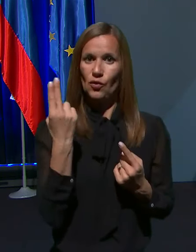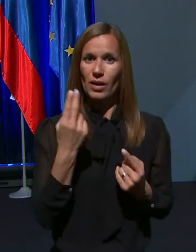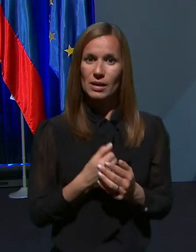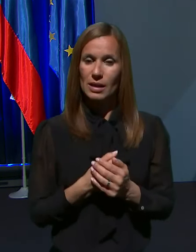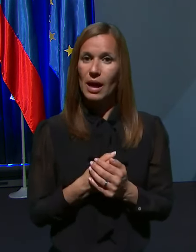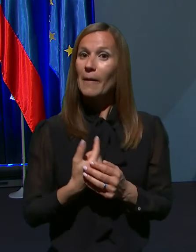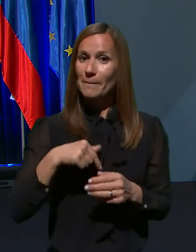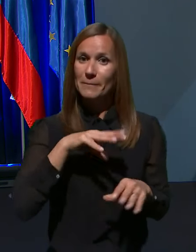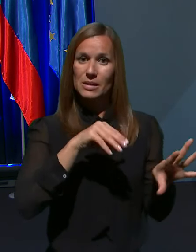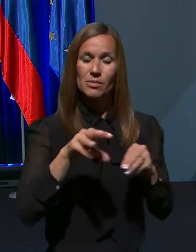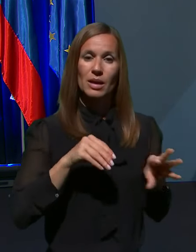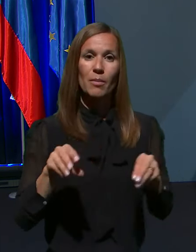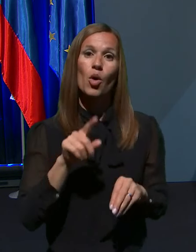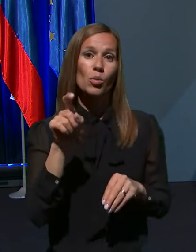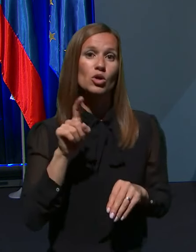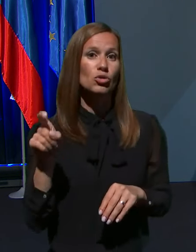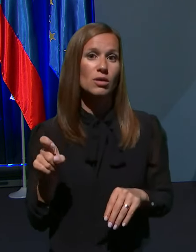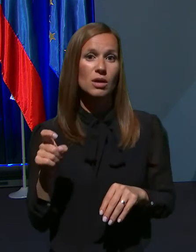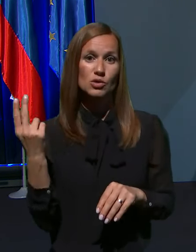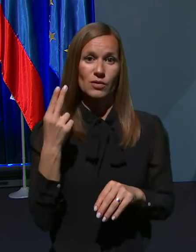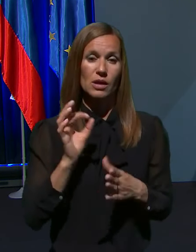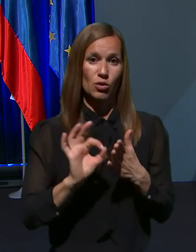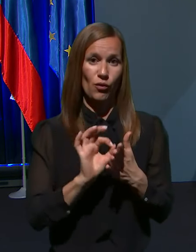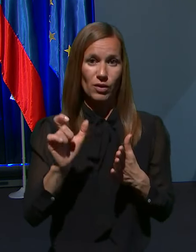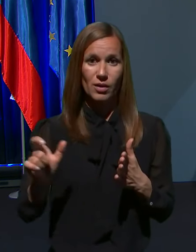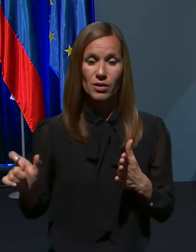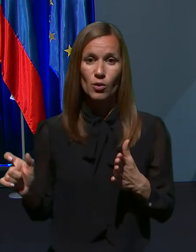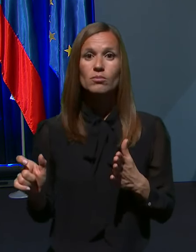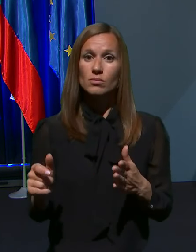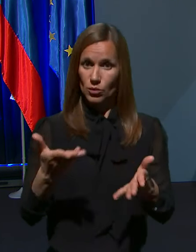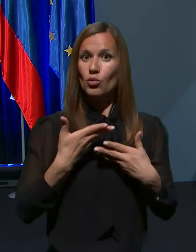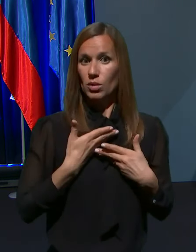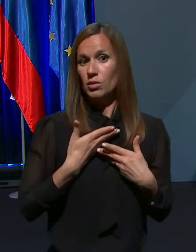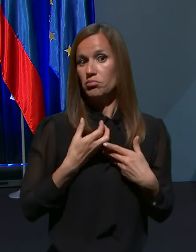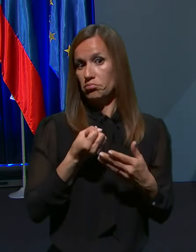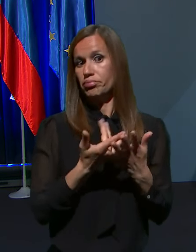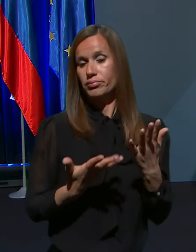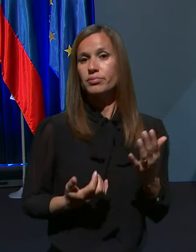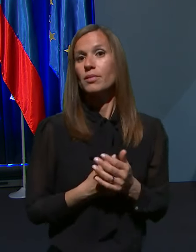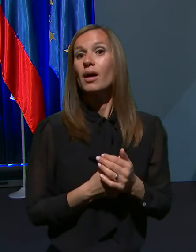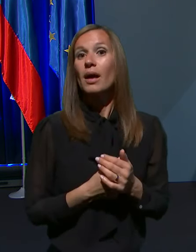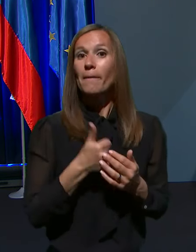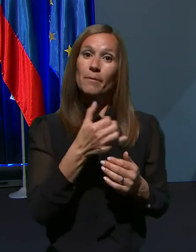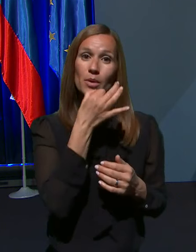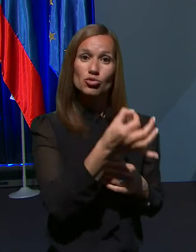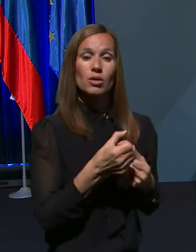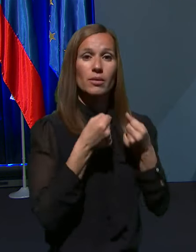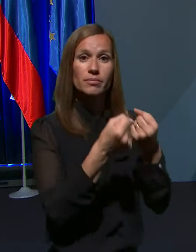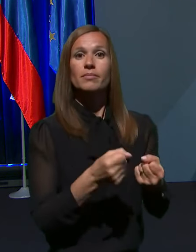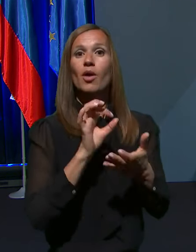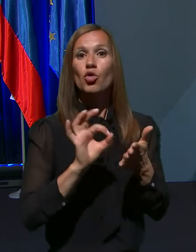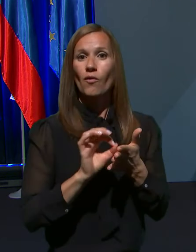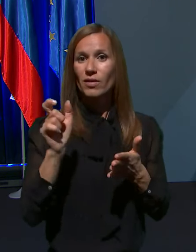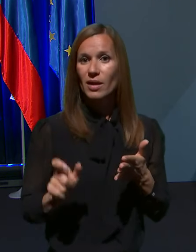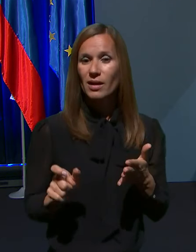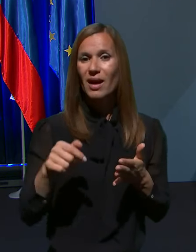kjer zbiramo vprašanja slovenskih novinarjev. Nabralo se jih je kar predsej. Prvo vprašanje zastavlja novinarka